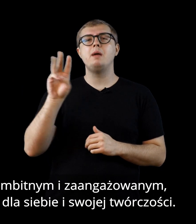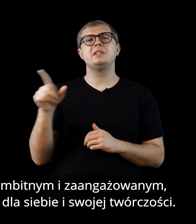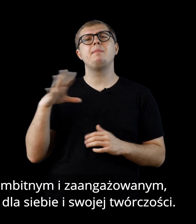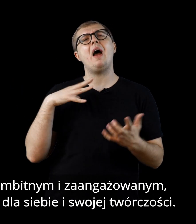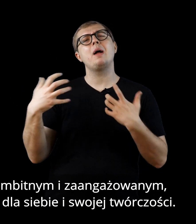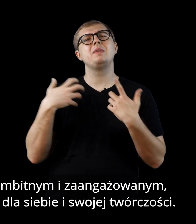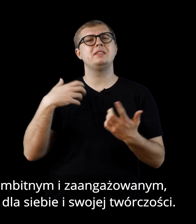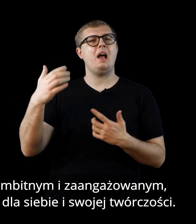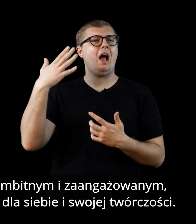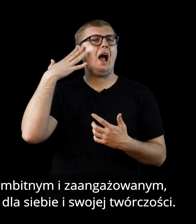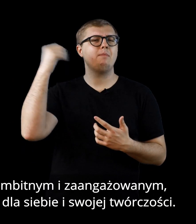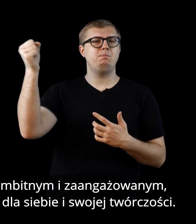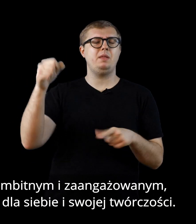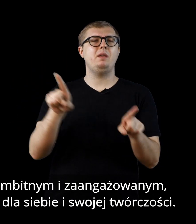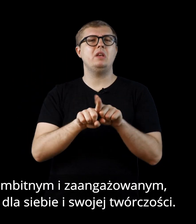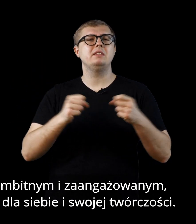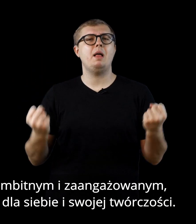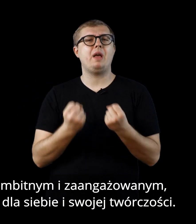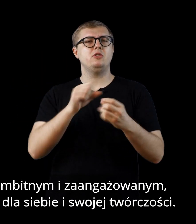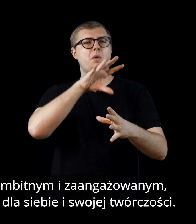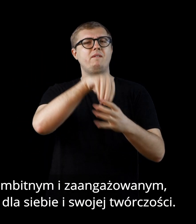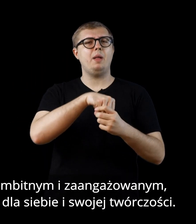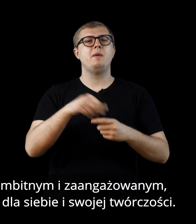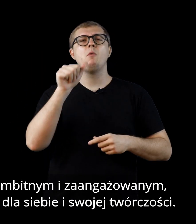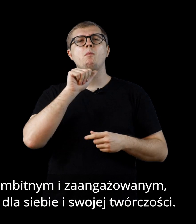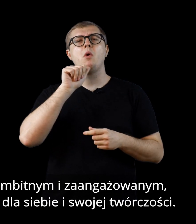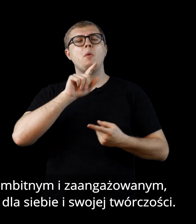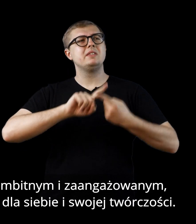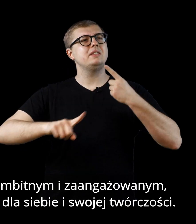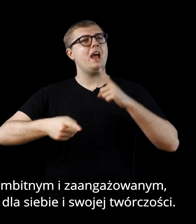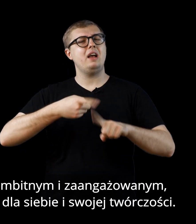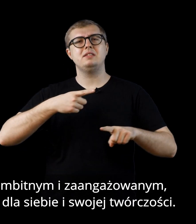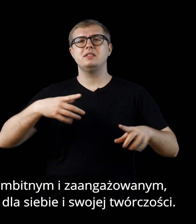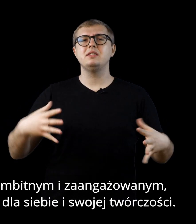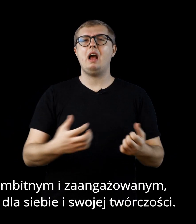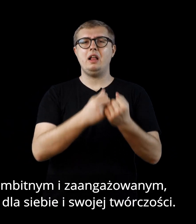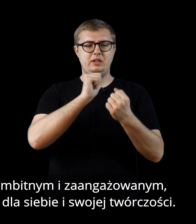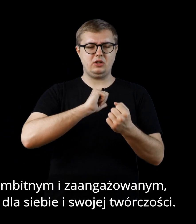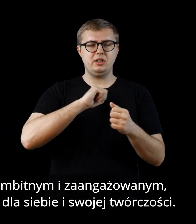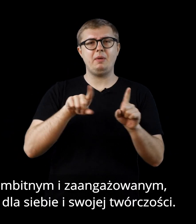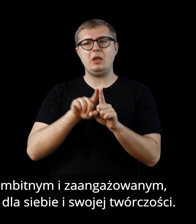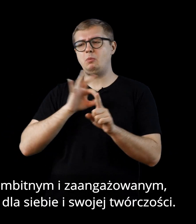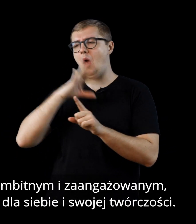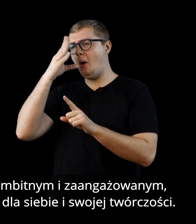Wróblewski był artystą ambitnym i zaangażowanym, próbującym znaleźć sens dla siebie i swojej twórczości.